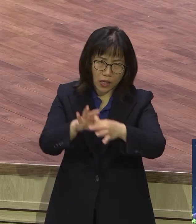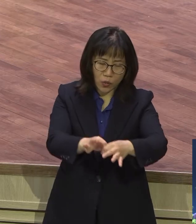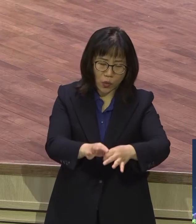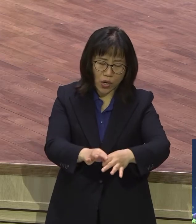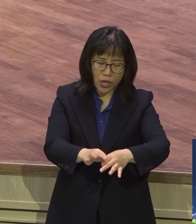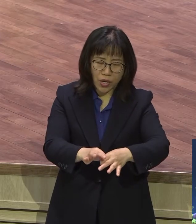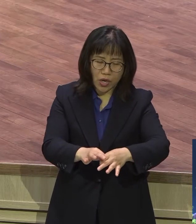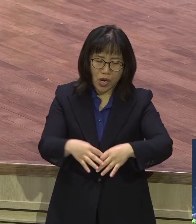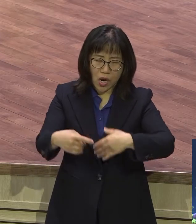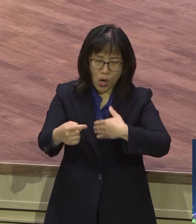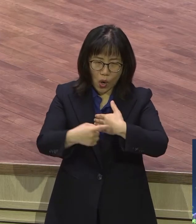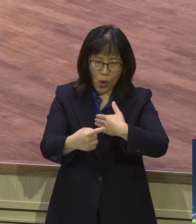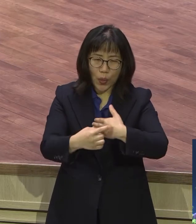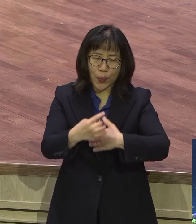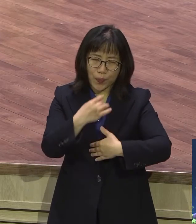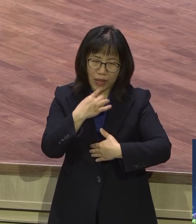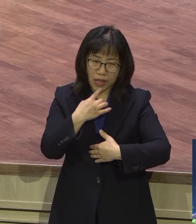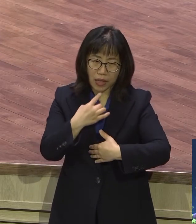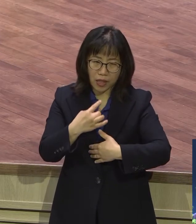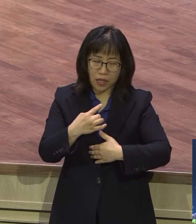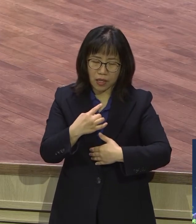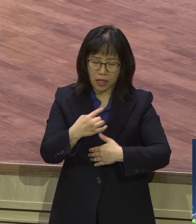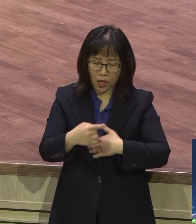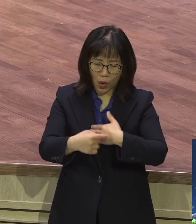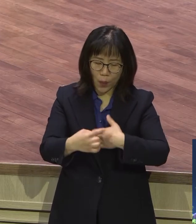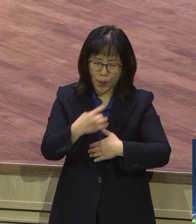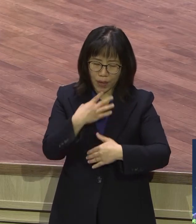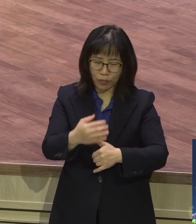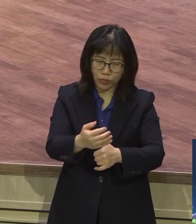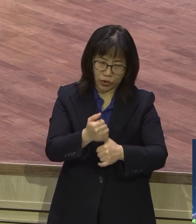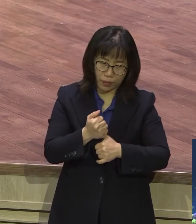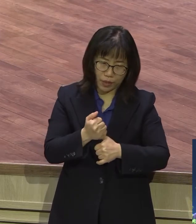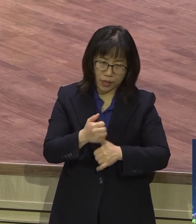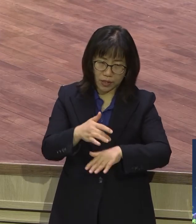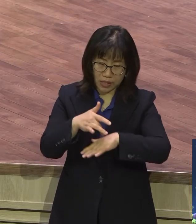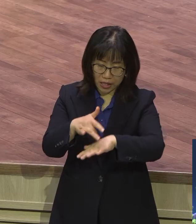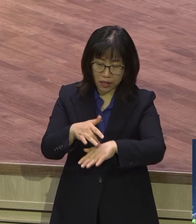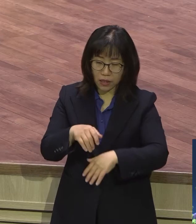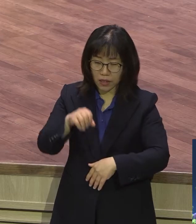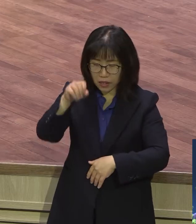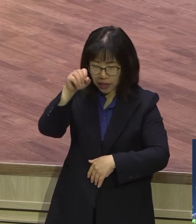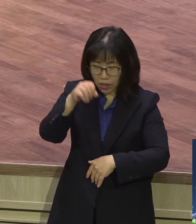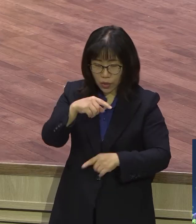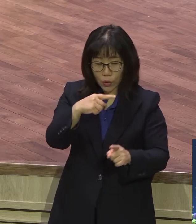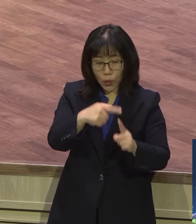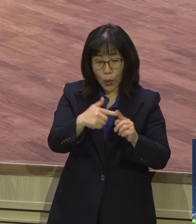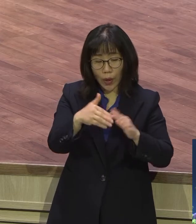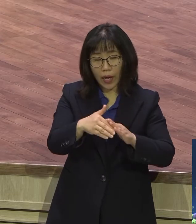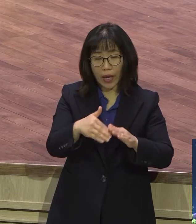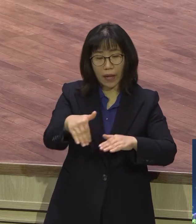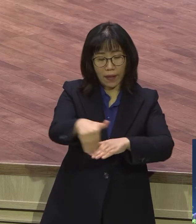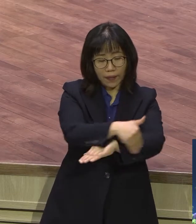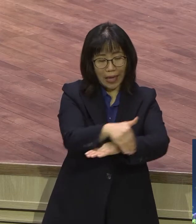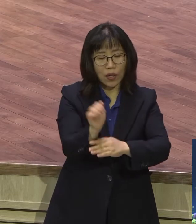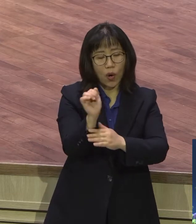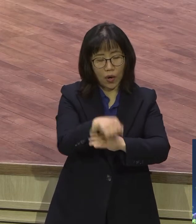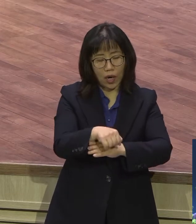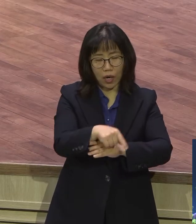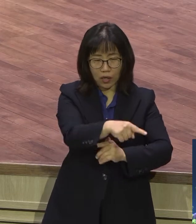형식만 형식만 네 교회 다녀라 그냥 그냥 다녀 내가 못 따라하는 게 아니라